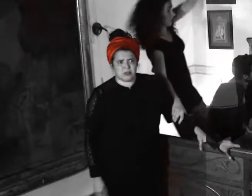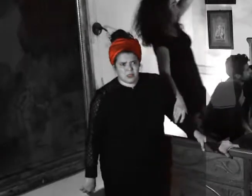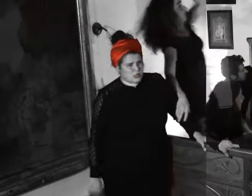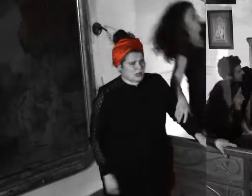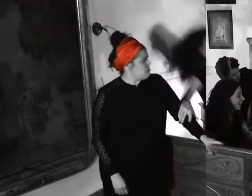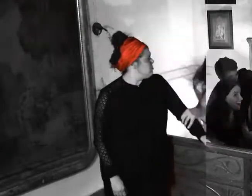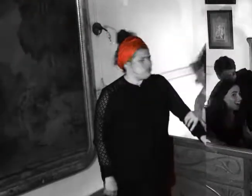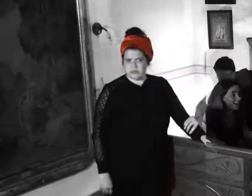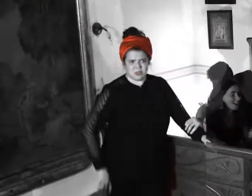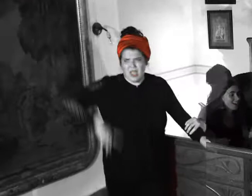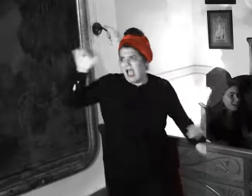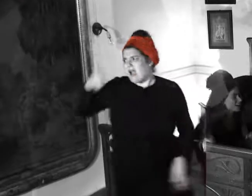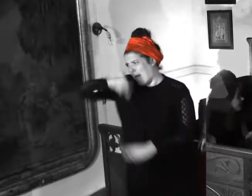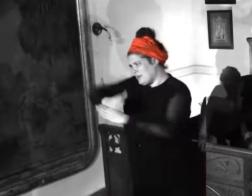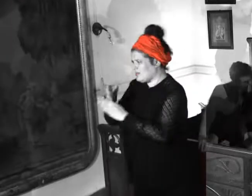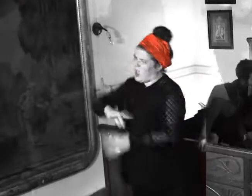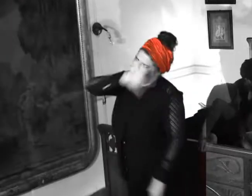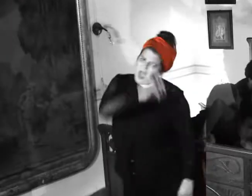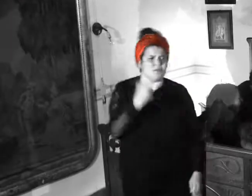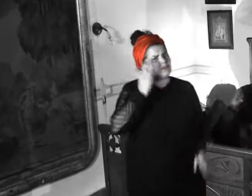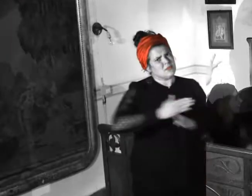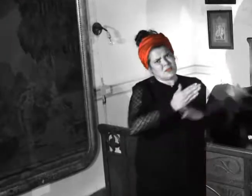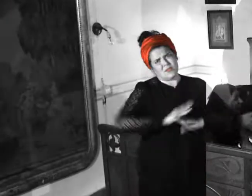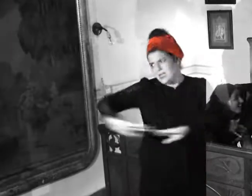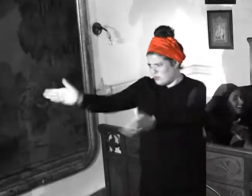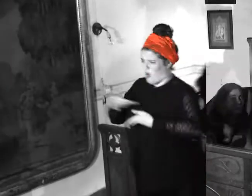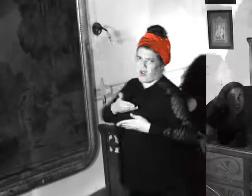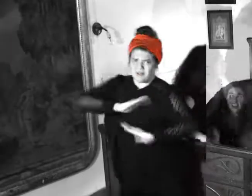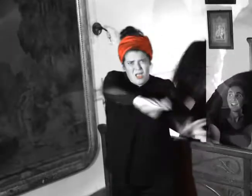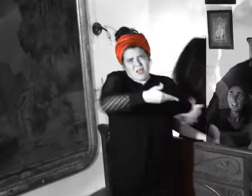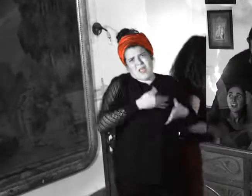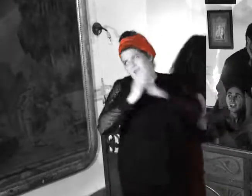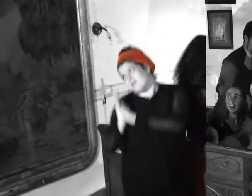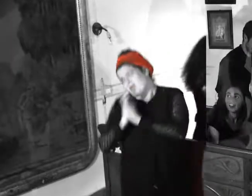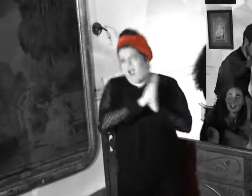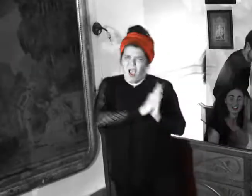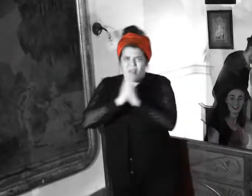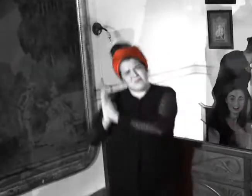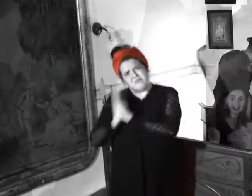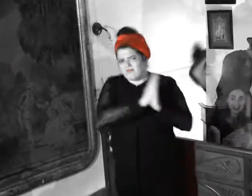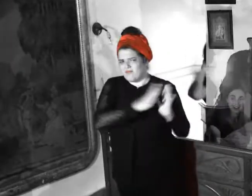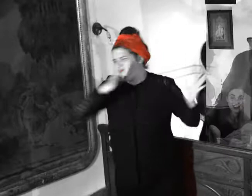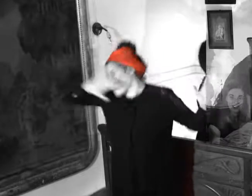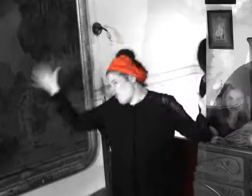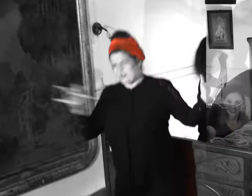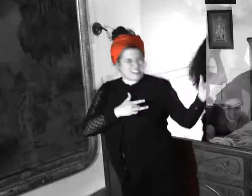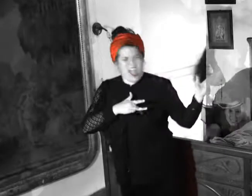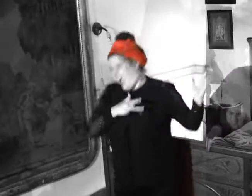Carpintero, carpintera Dispondete que quiera trabajar Tengo un clavo